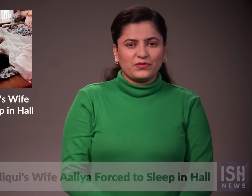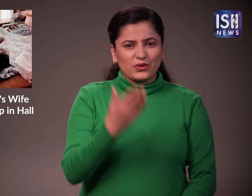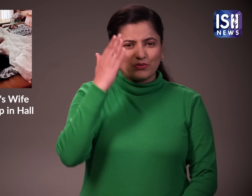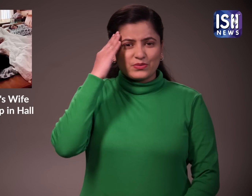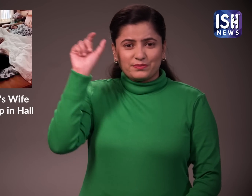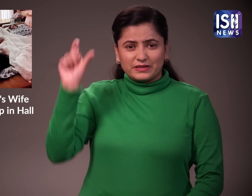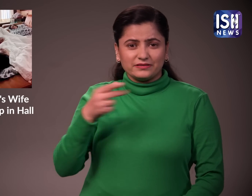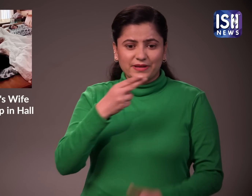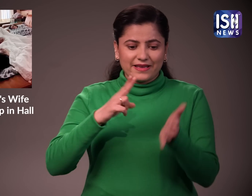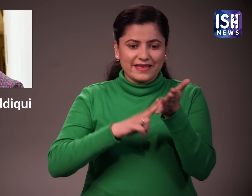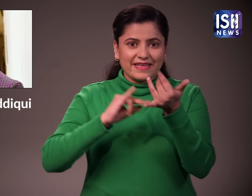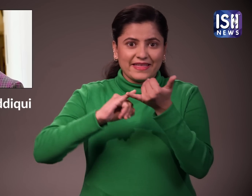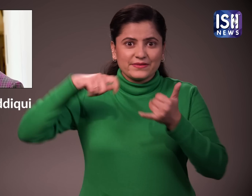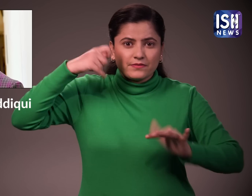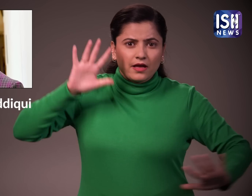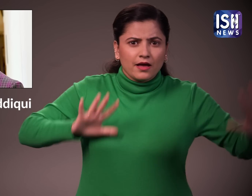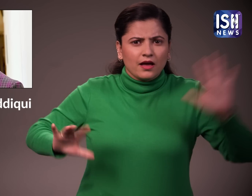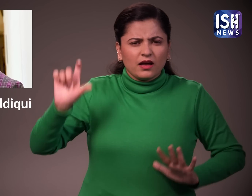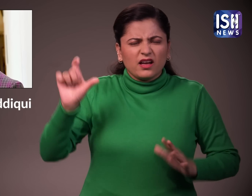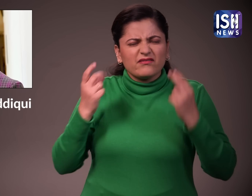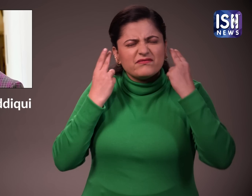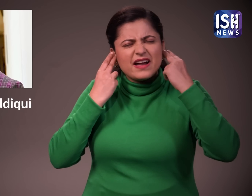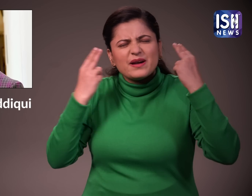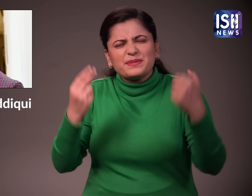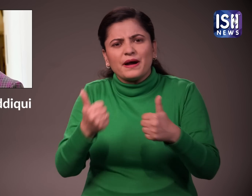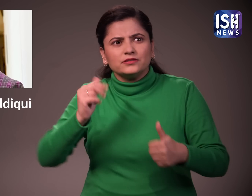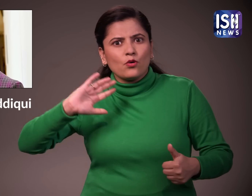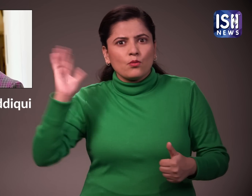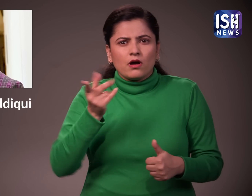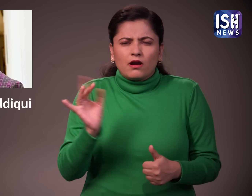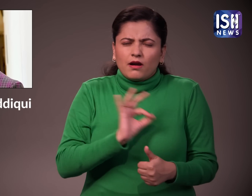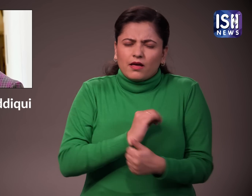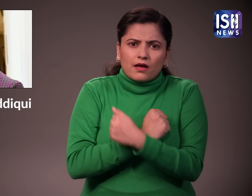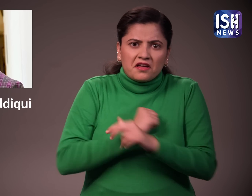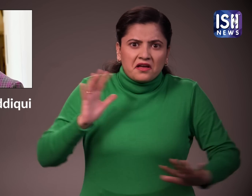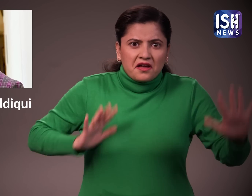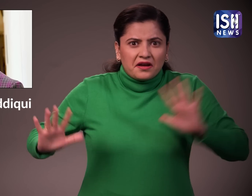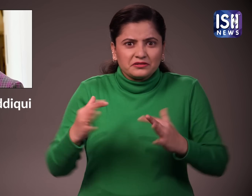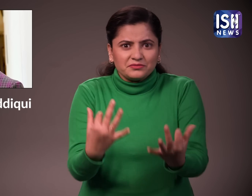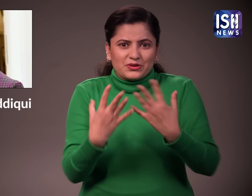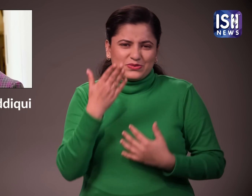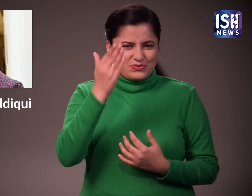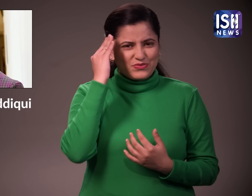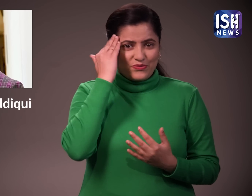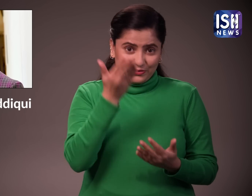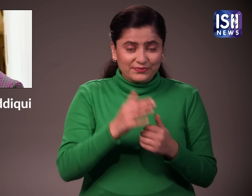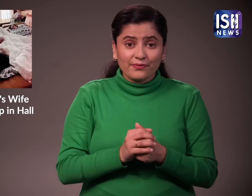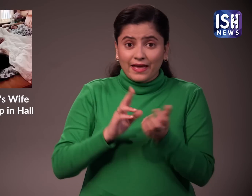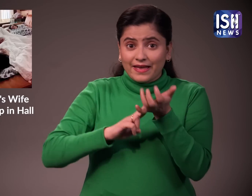आप सभी जानते हैं कि नवाजों दिन सिद्धी की एक मशूर और कमाल के अपिनेता है उनका